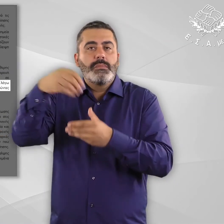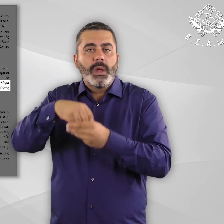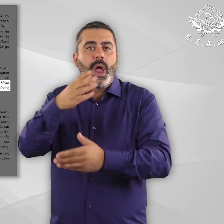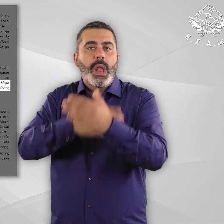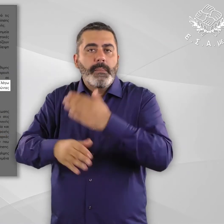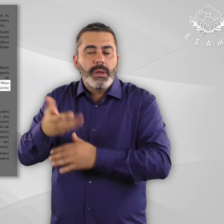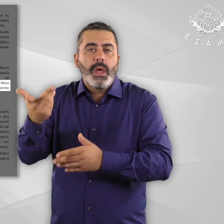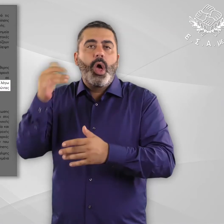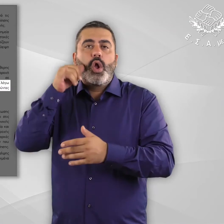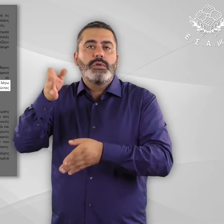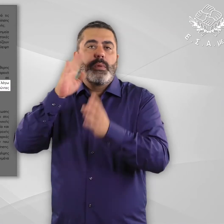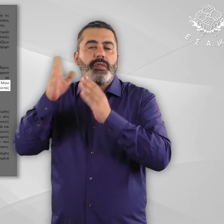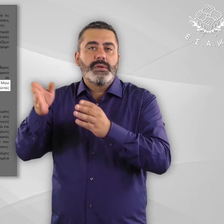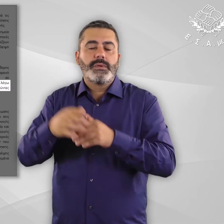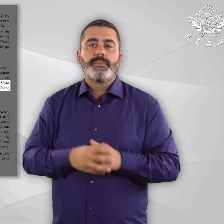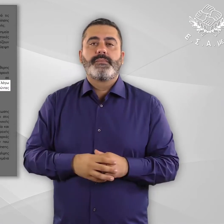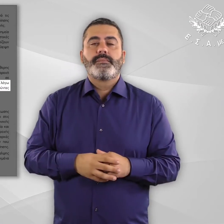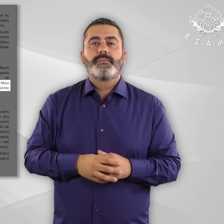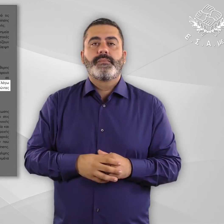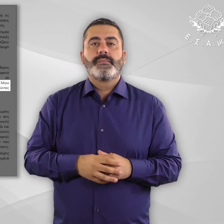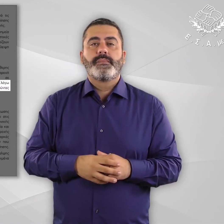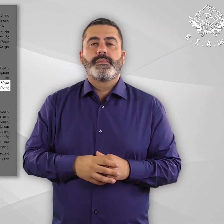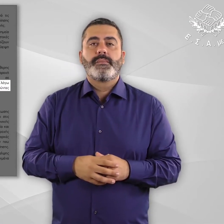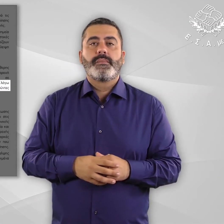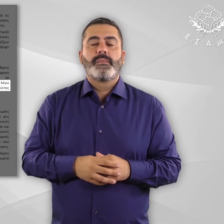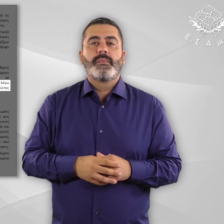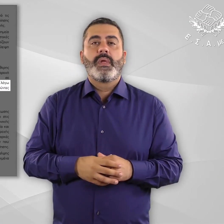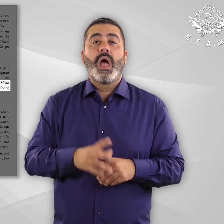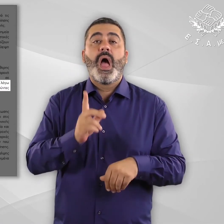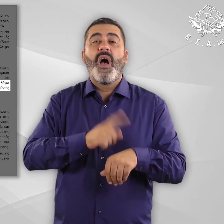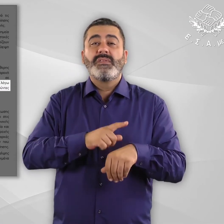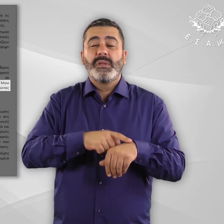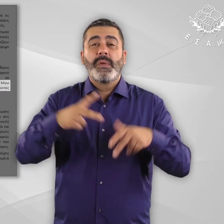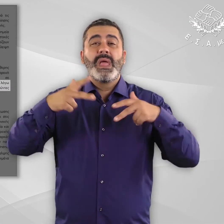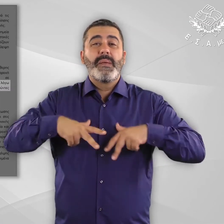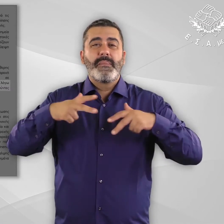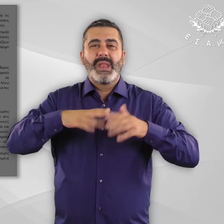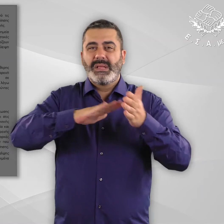συμπεριλαμβάνονται και οι πρόσφυγες και οι αιτούντες άσυλο με αναπηρία και χρόνιες παθήσεις.